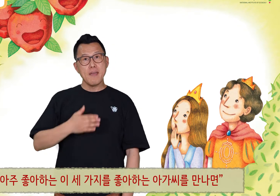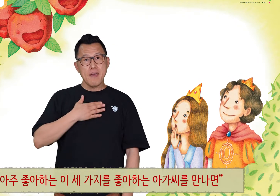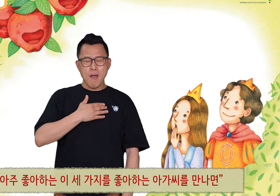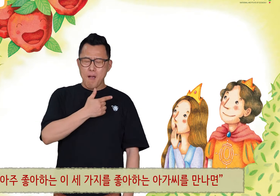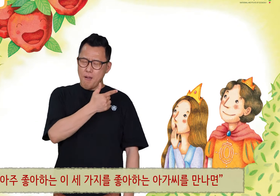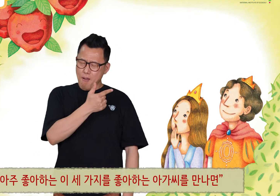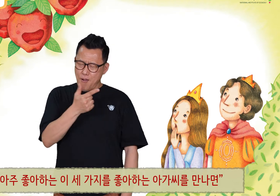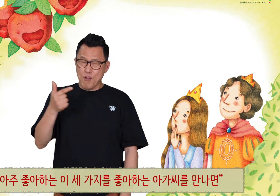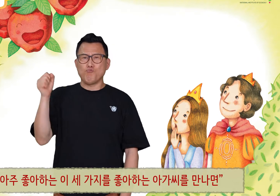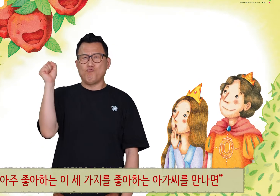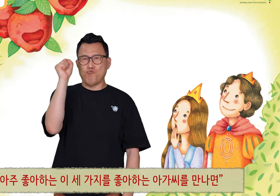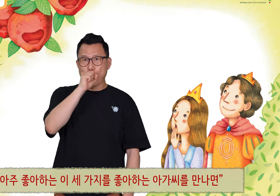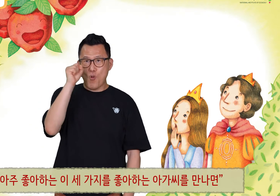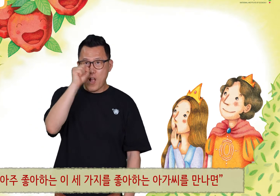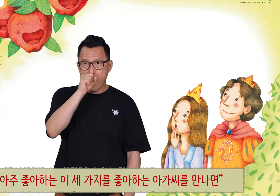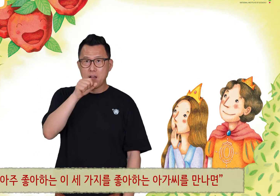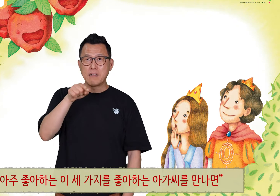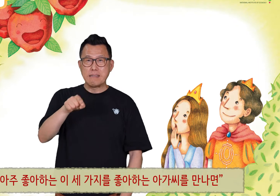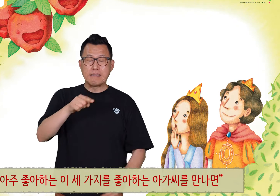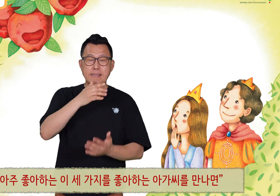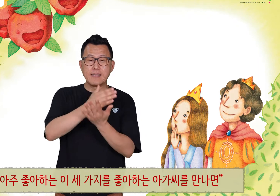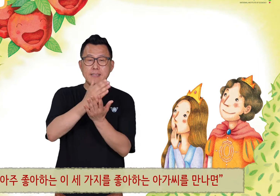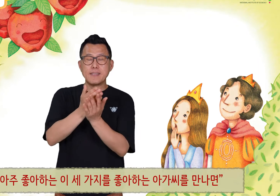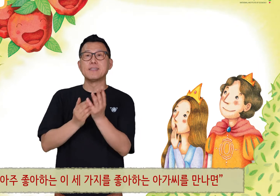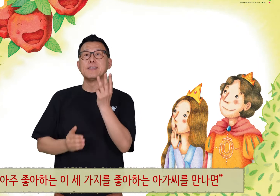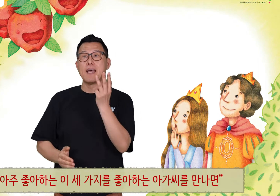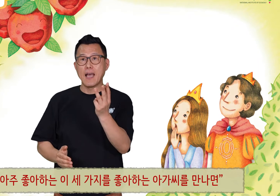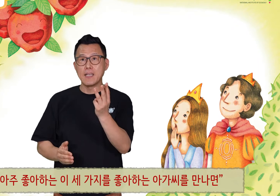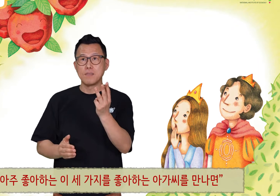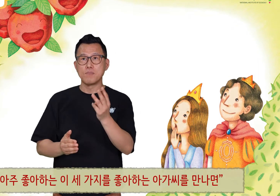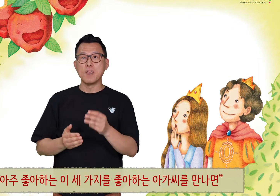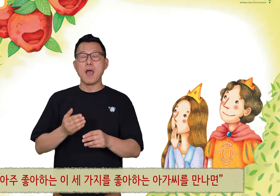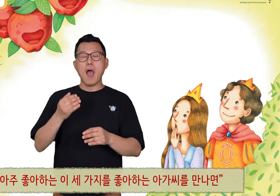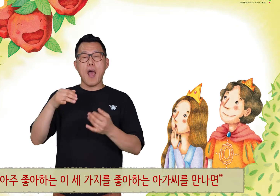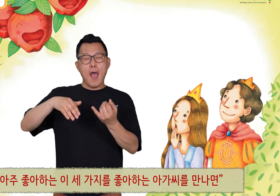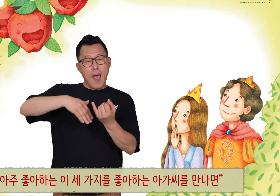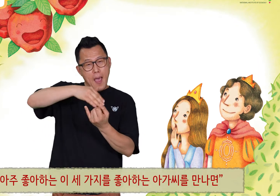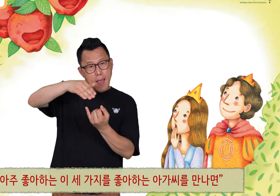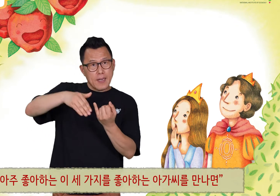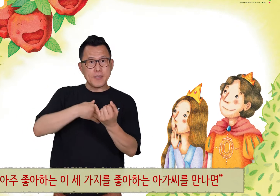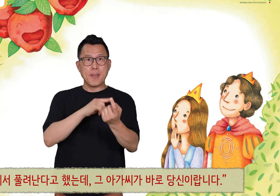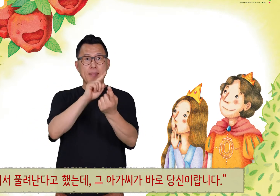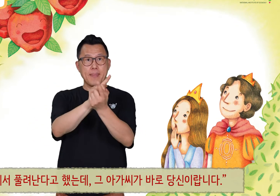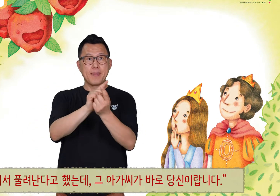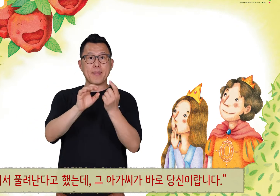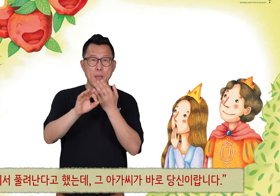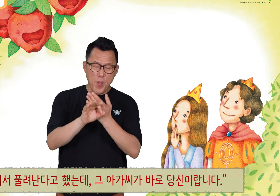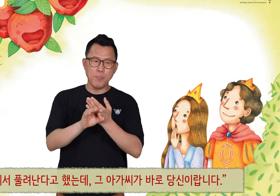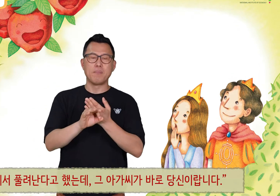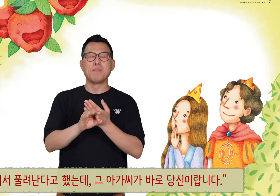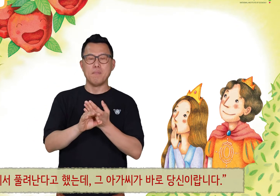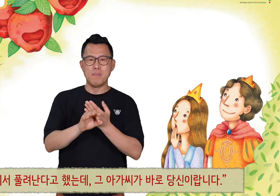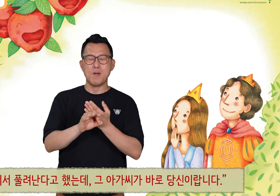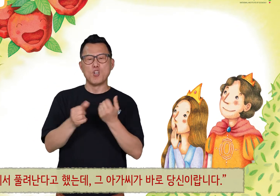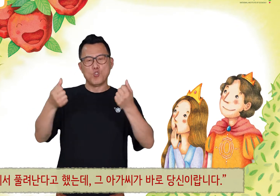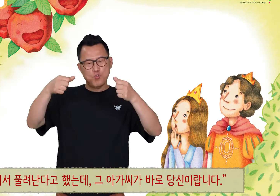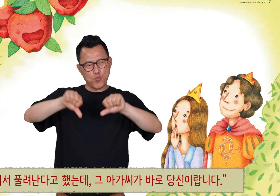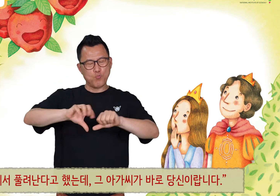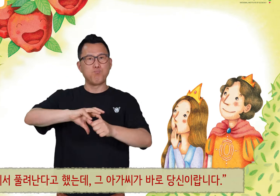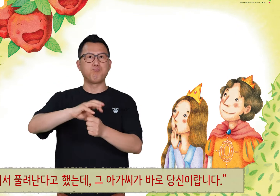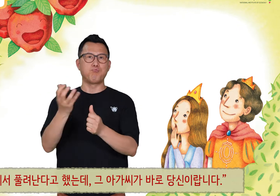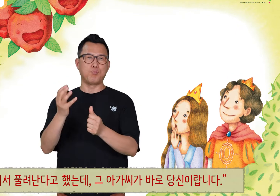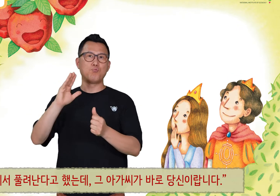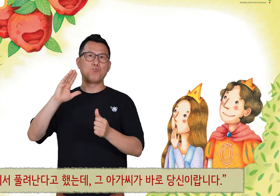내가 아주 좋아하는 이 세 가지를 좋아하는 아가씨를 만나면 마법에서 풀려난다고 했는데,